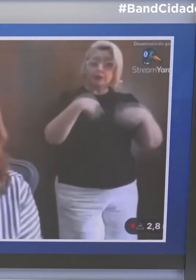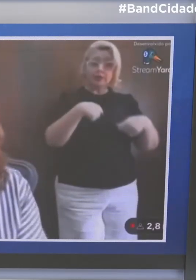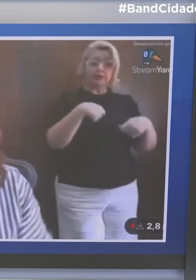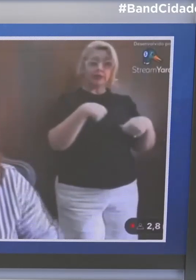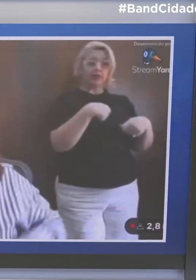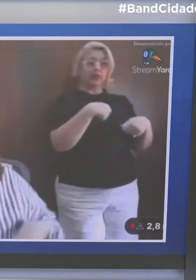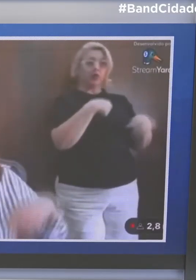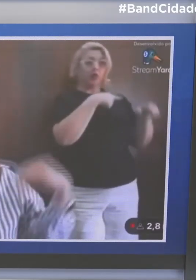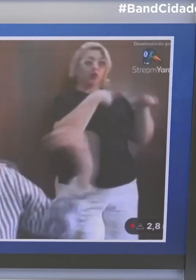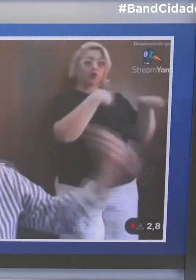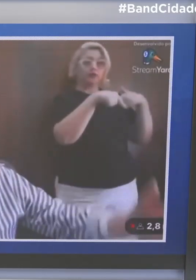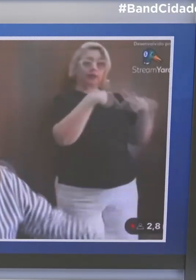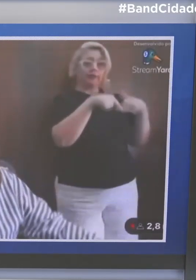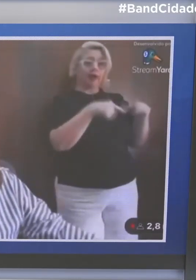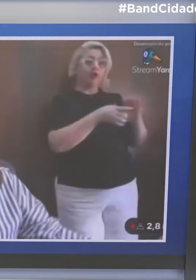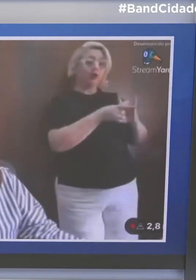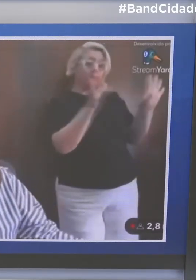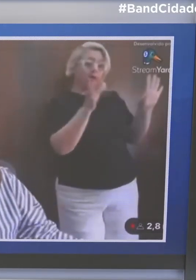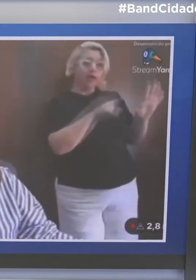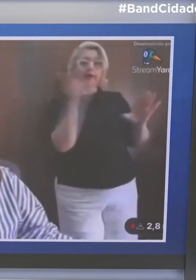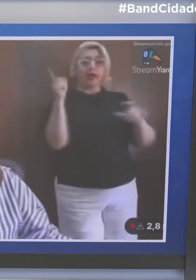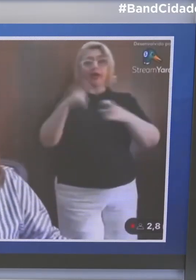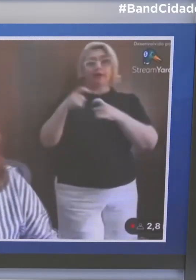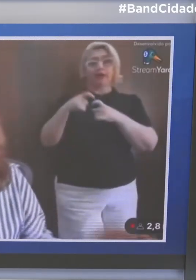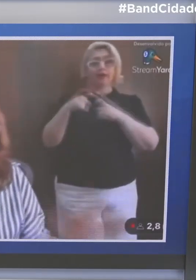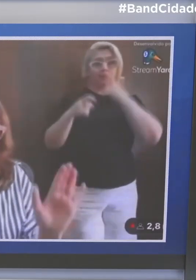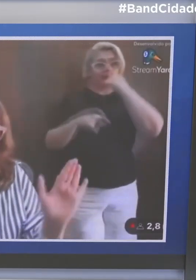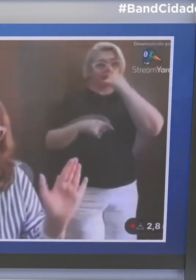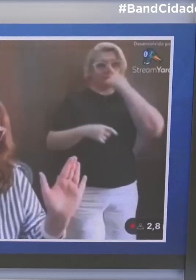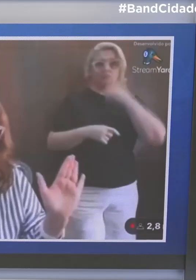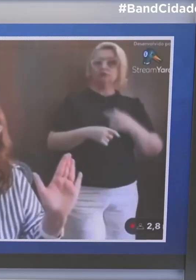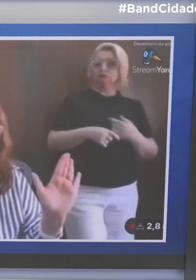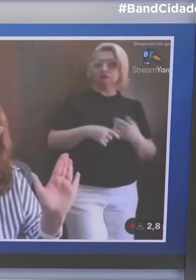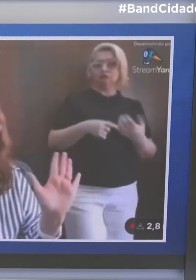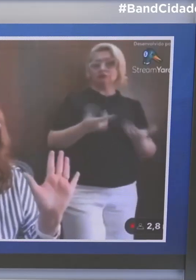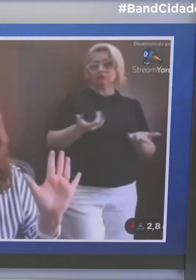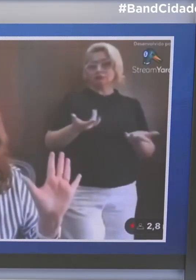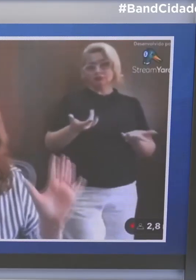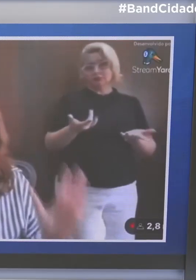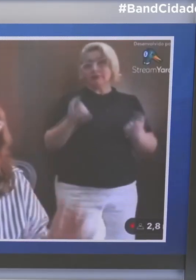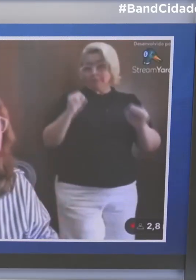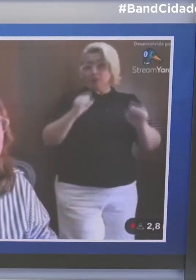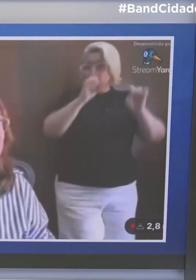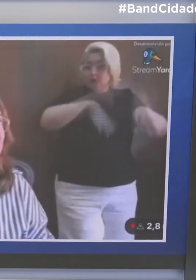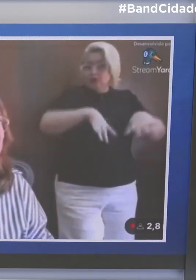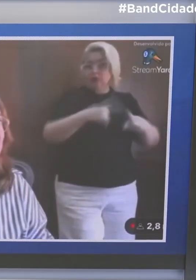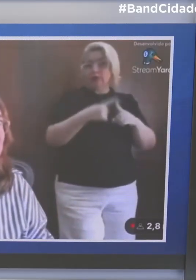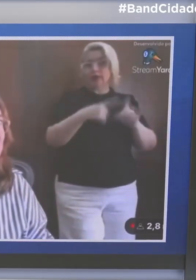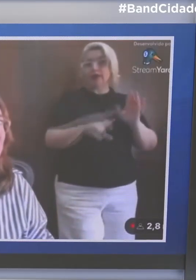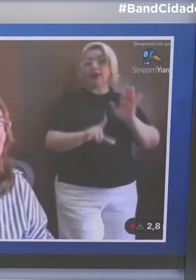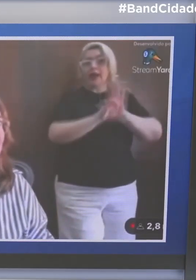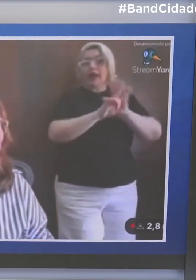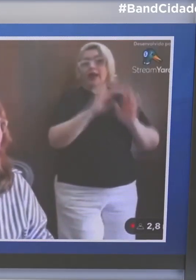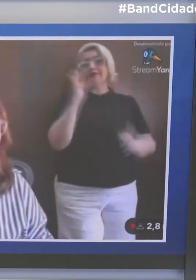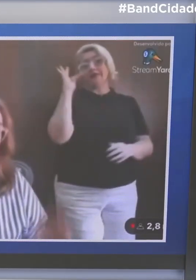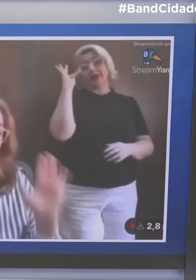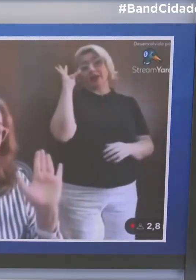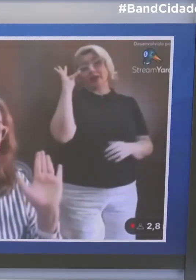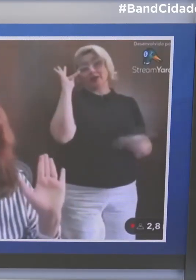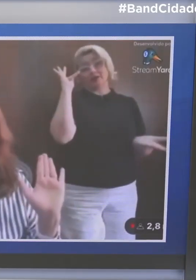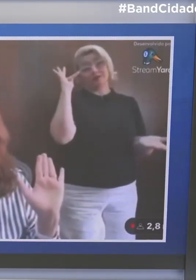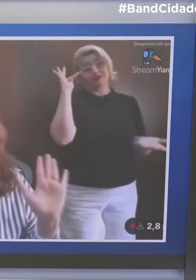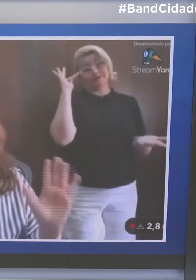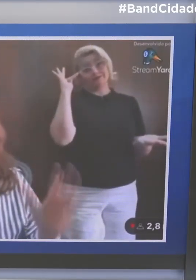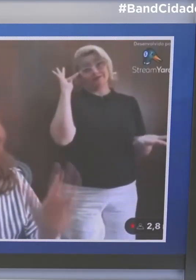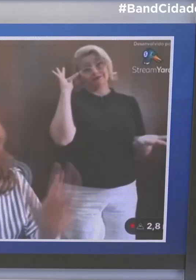anos e que a decisão havia sido passada pelo coordenador de educação da região, que fica com sede em Águas Lindas. Em nota,